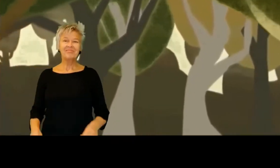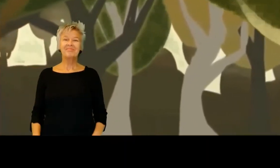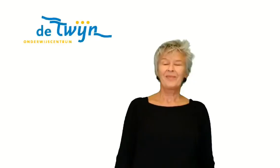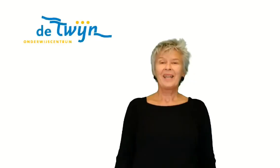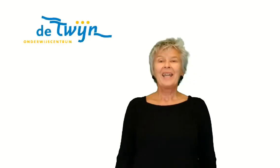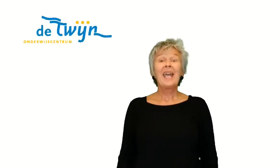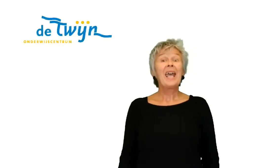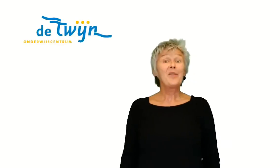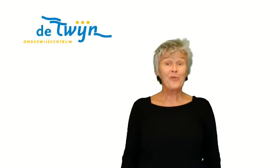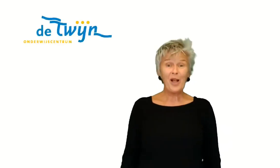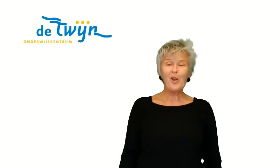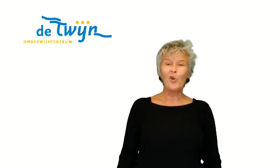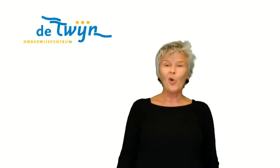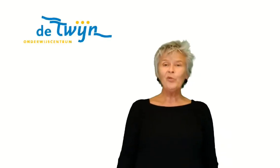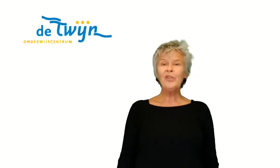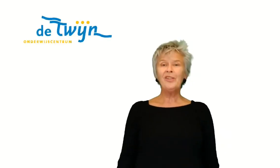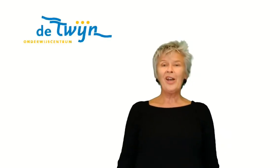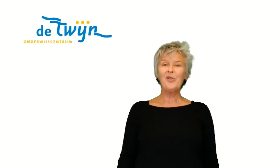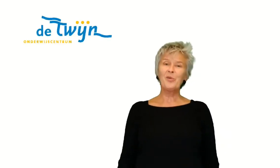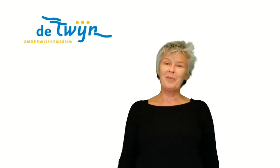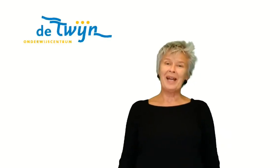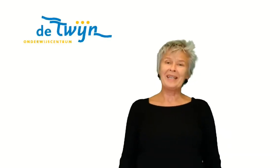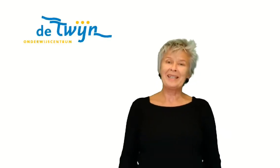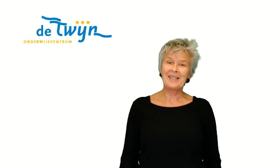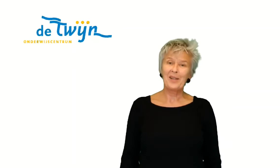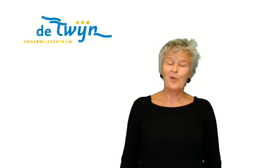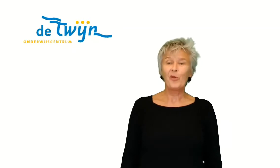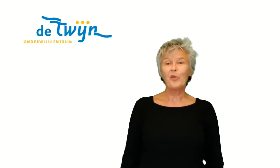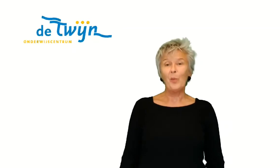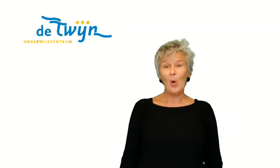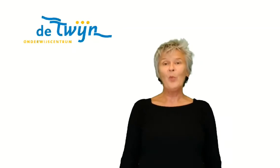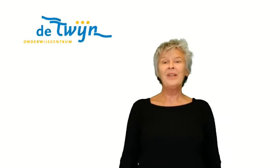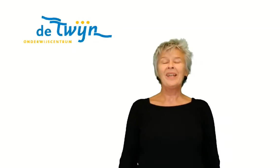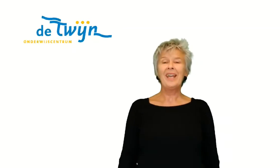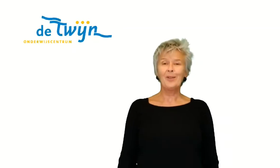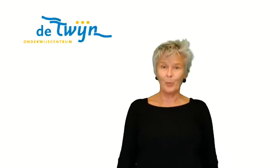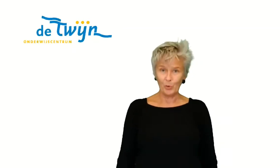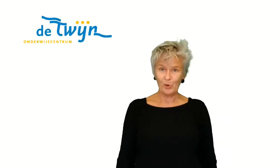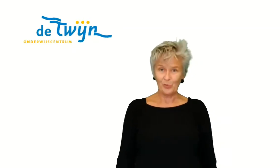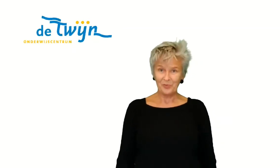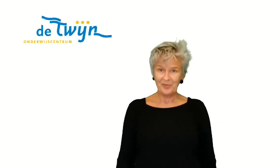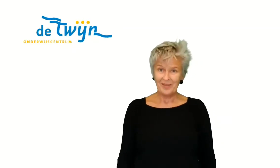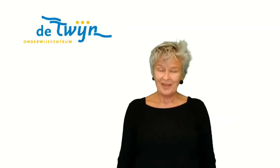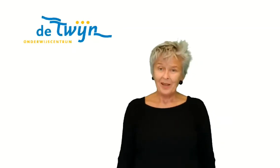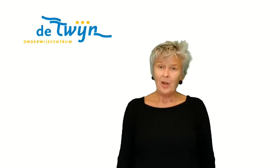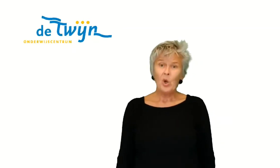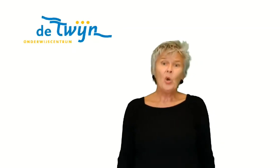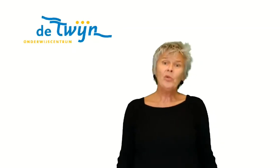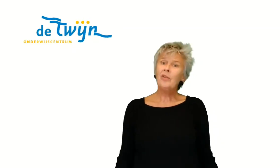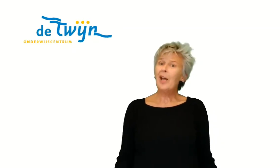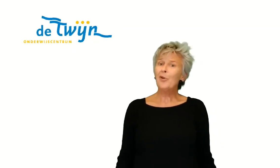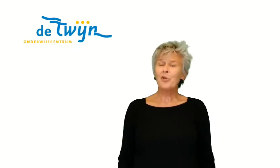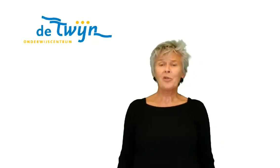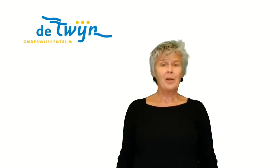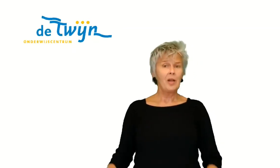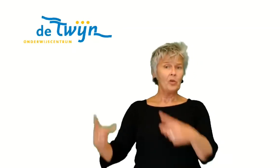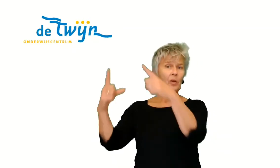Er vallen honderdduizend blaadjes van de bomen in het bos. Honderdduizend, laten